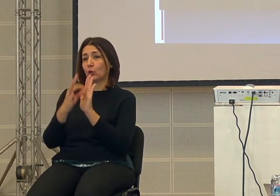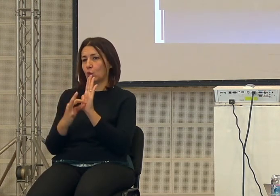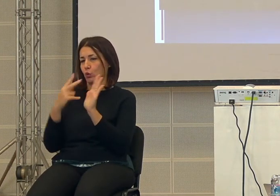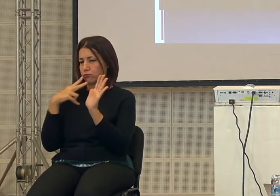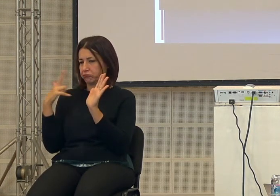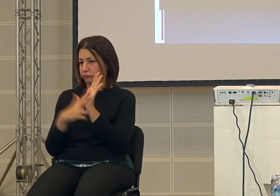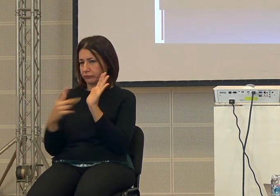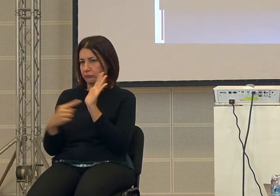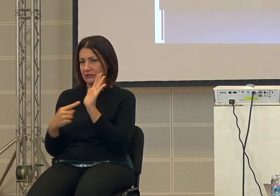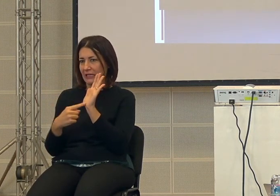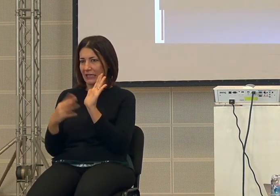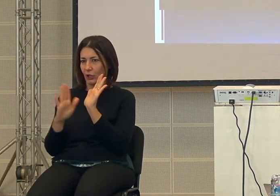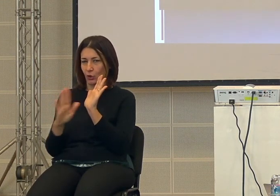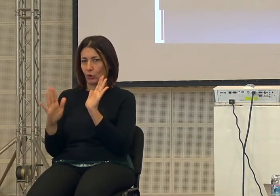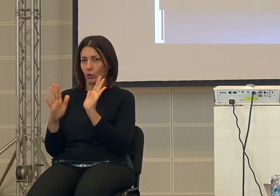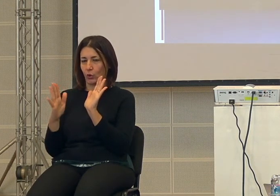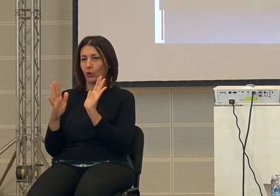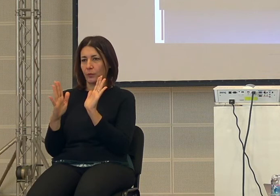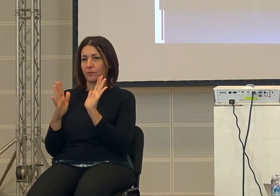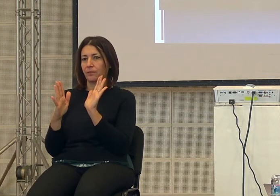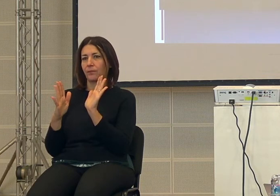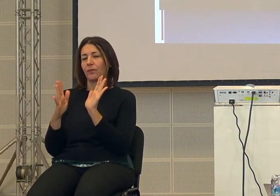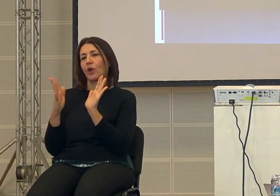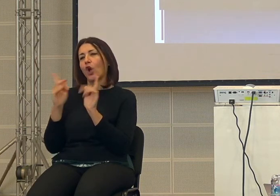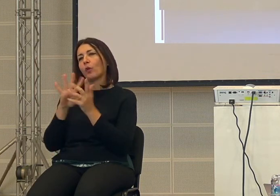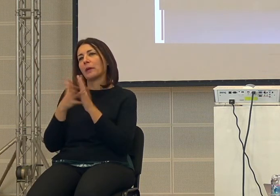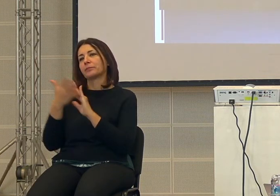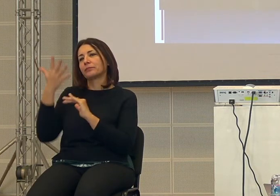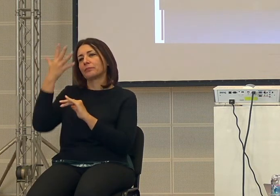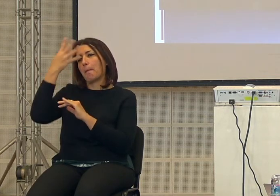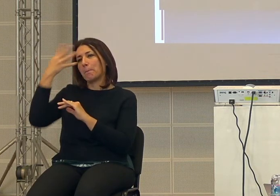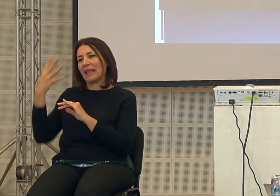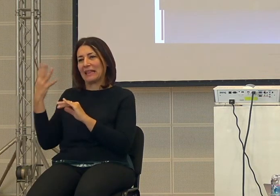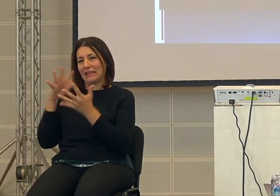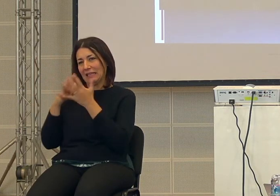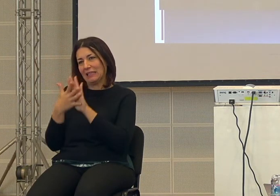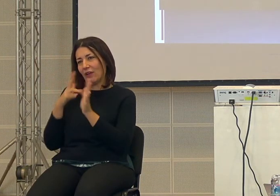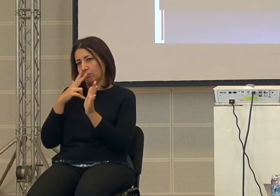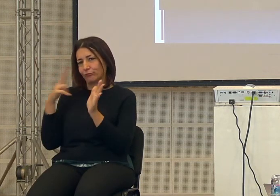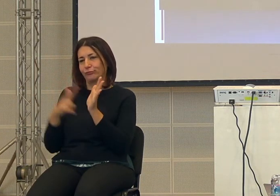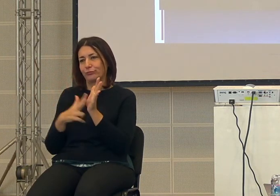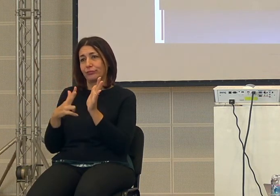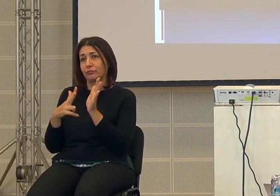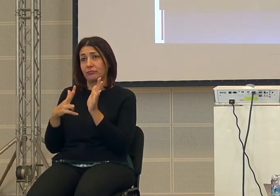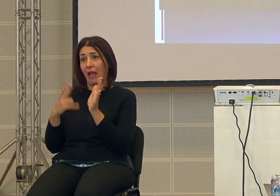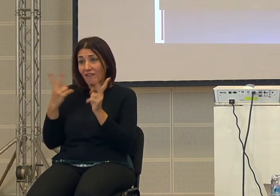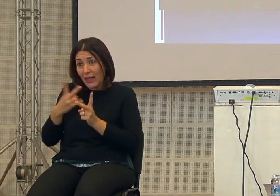sono i nostri grandi se vogliamo miti o leggende che poi di nuovo non esistono perché